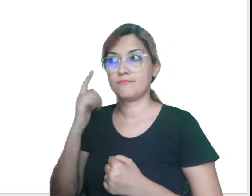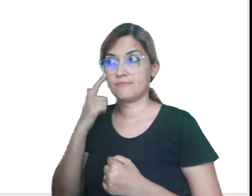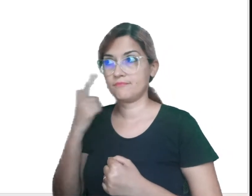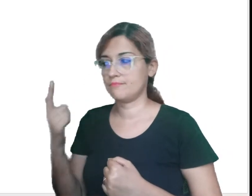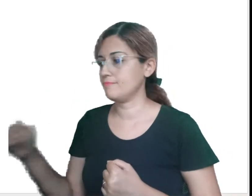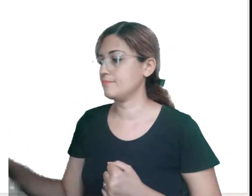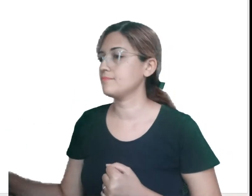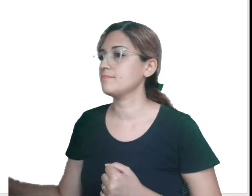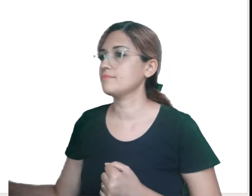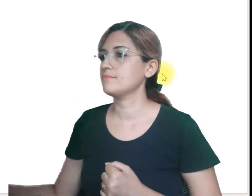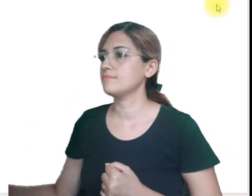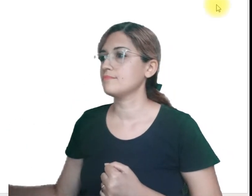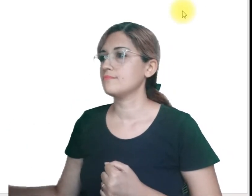Veja aqui no exemplo.